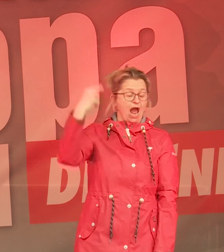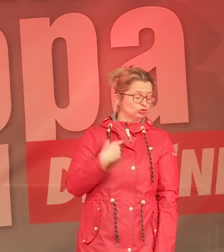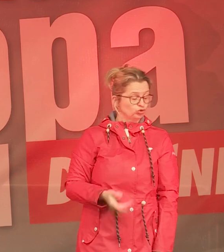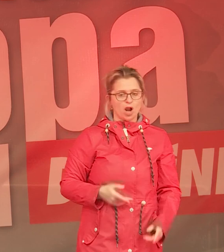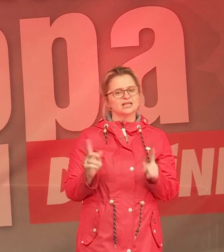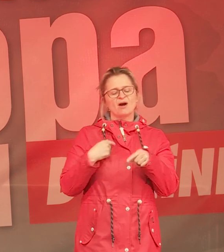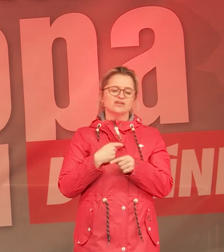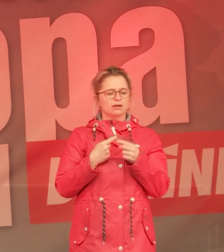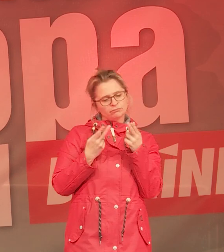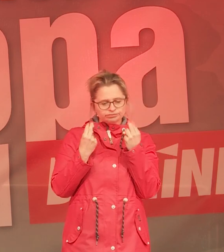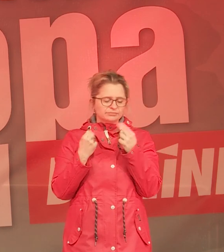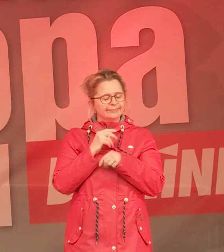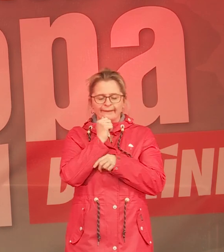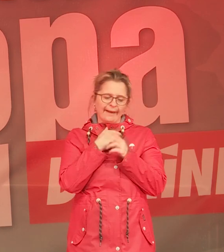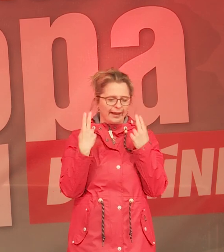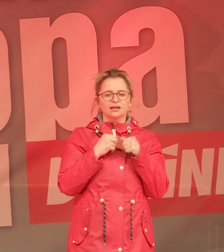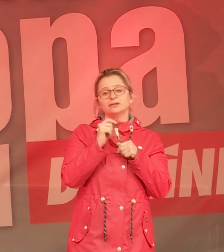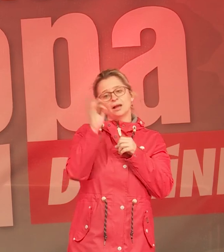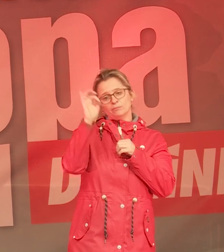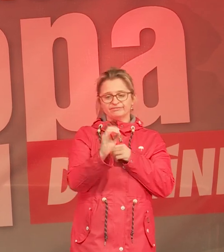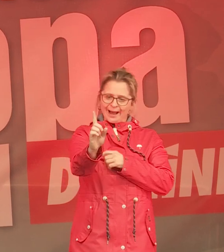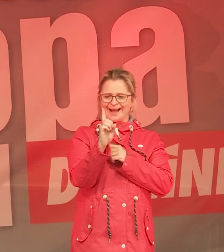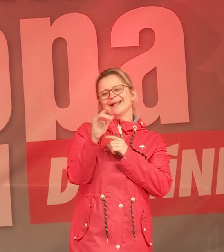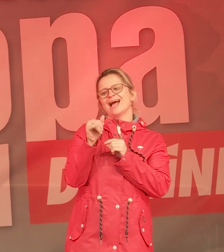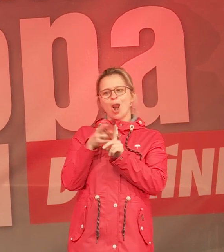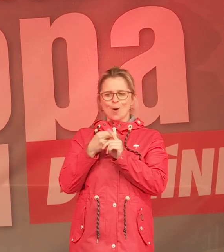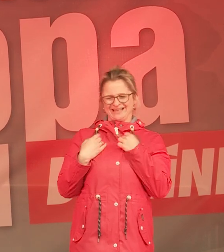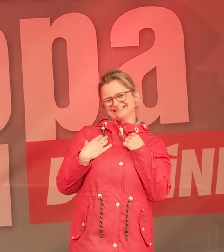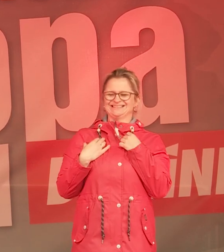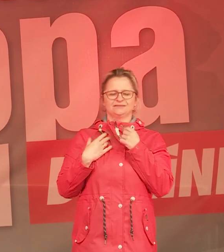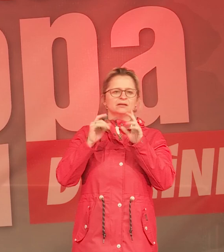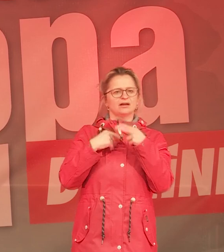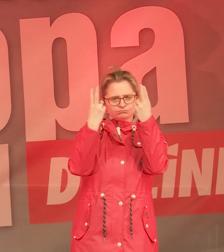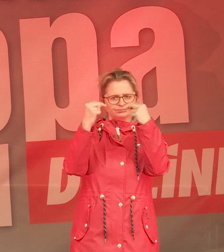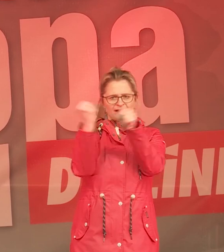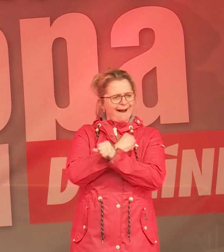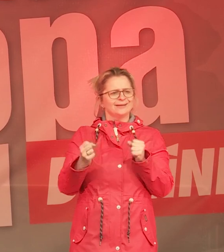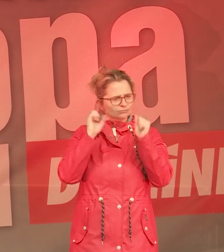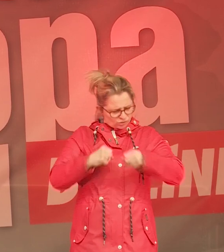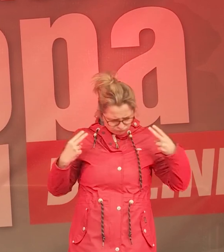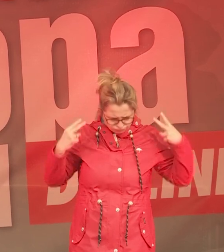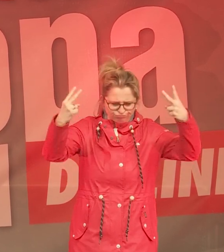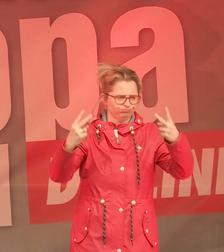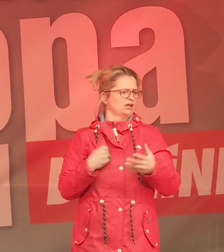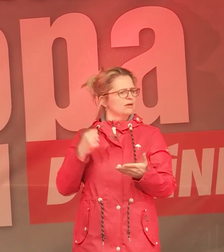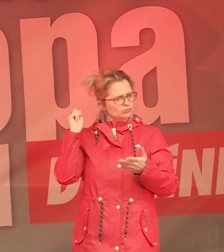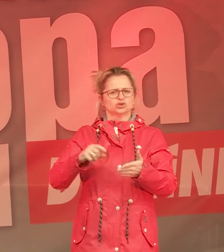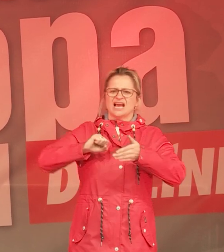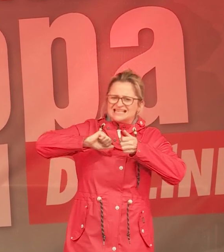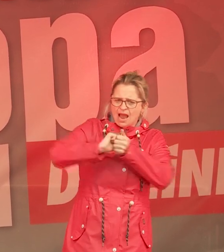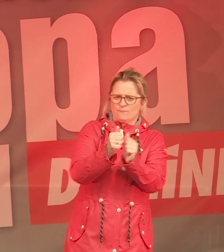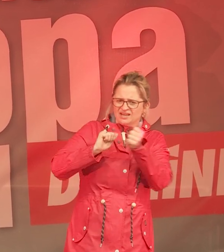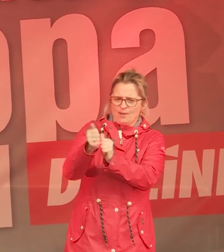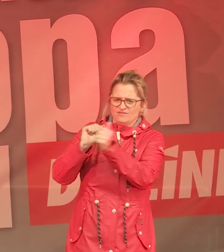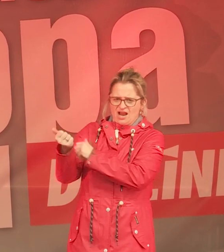immer wieder einknicken, wenn ein Konzernlobbyist um die Ecke biegt, sondern da muss man eben auch mal kämpfen. Oder wenn man es nicht tut,